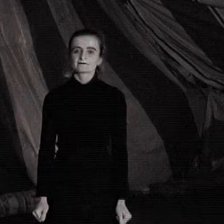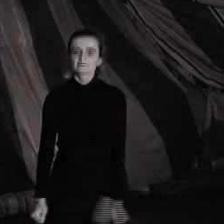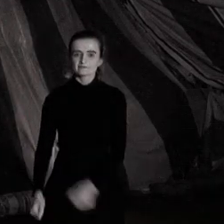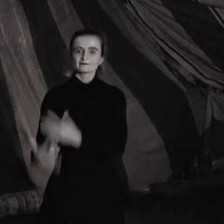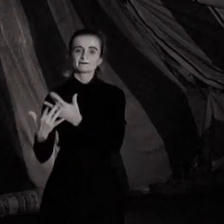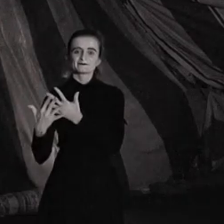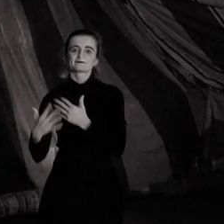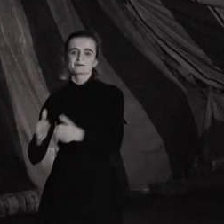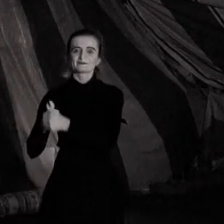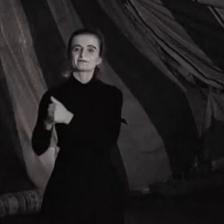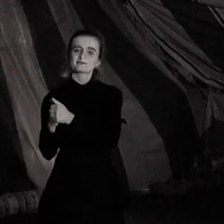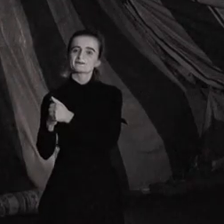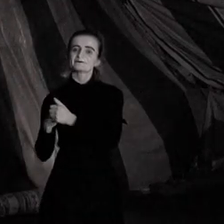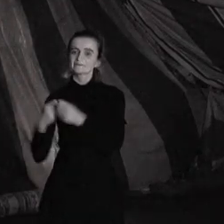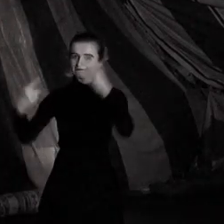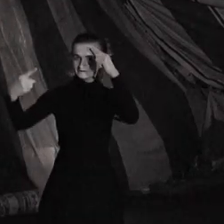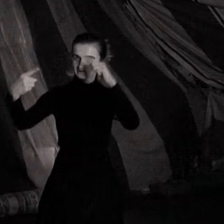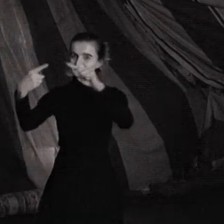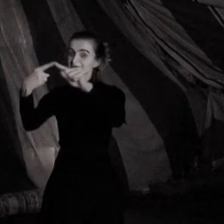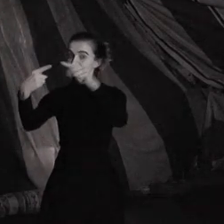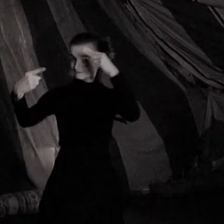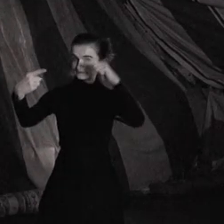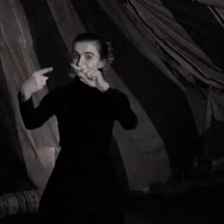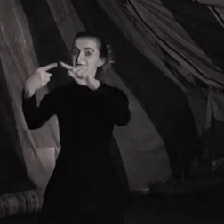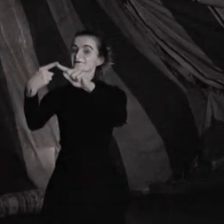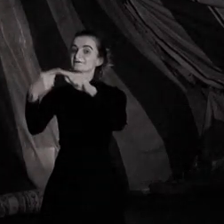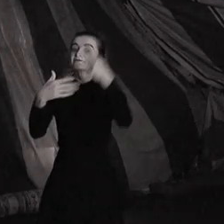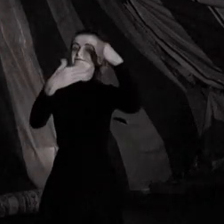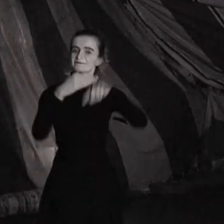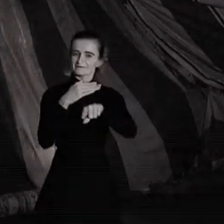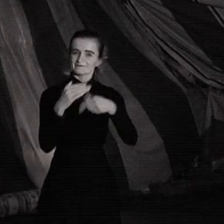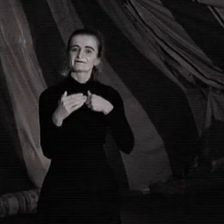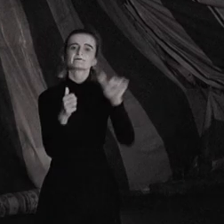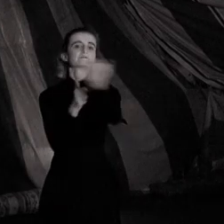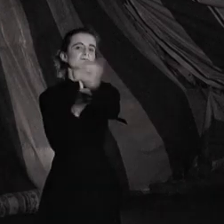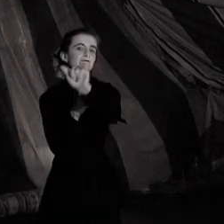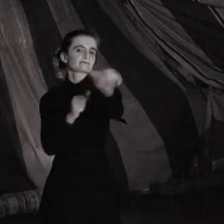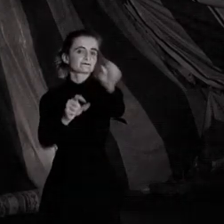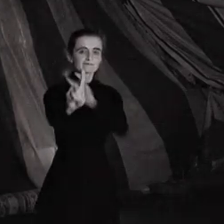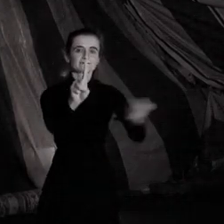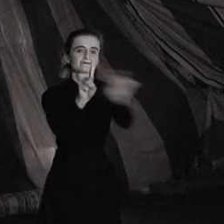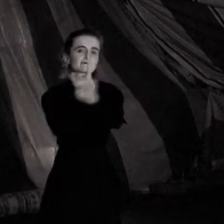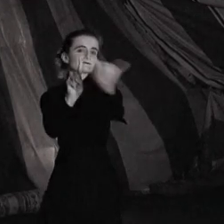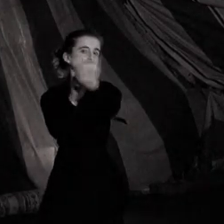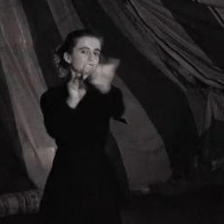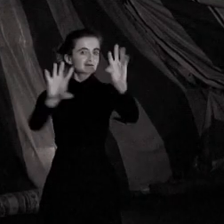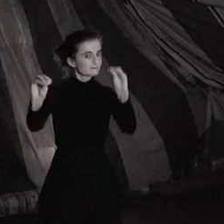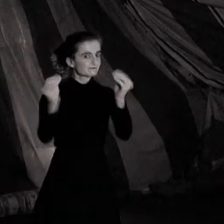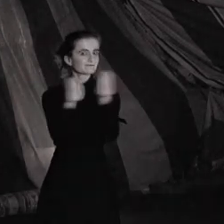Je suis qui bon me plaît, je vais là où je vais, devinez-t-on qui je suis, qui me précède et où je